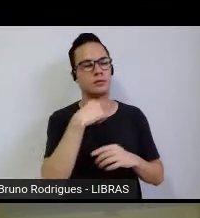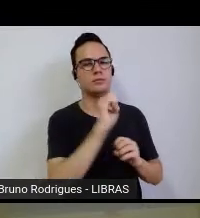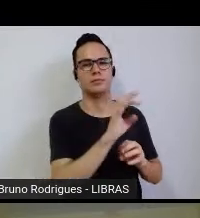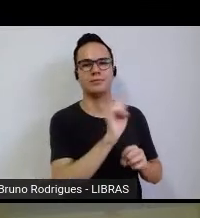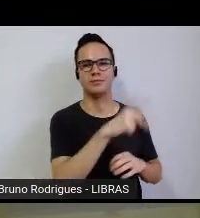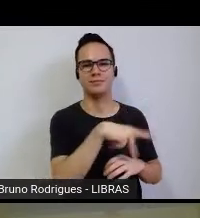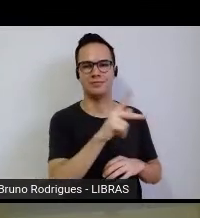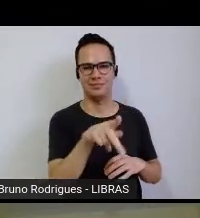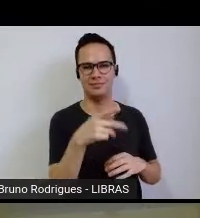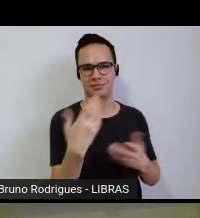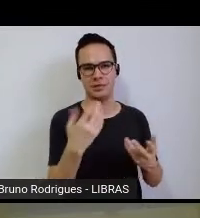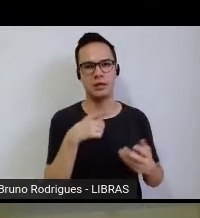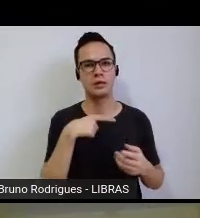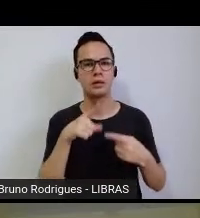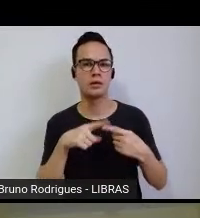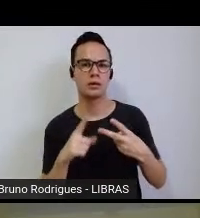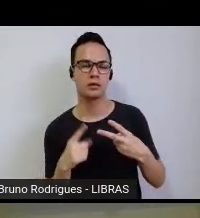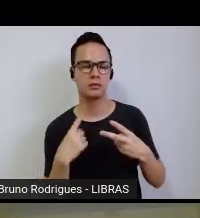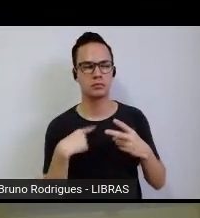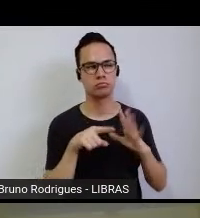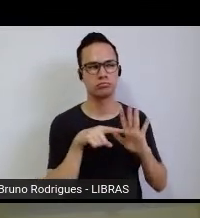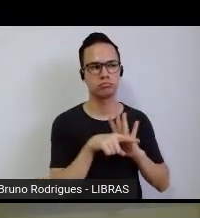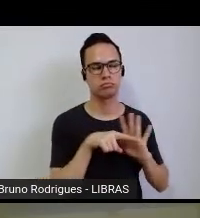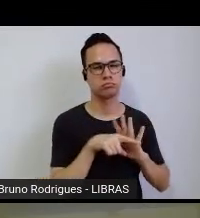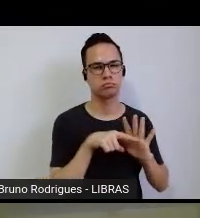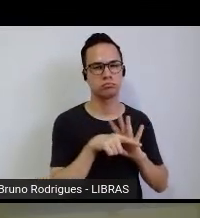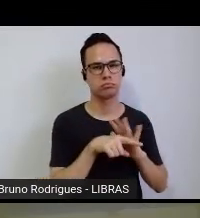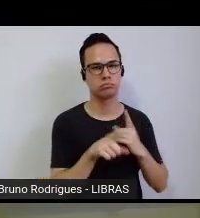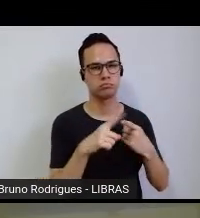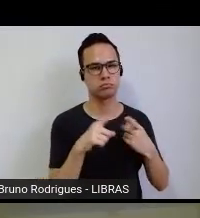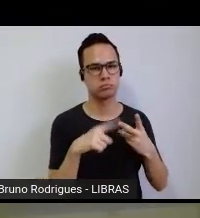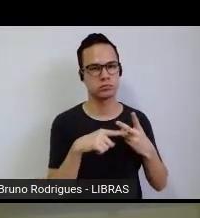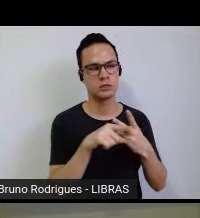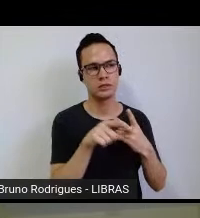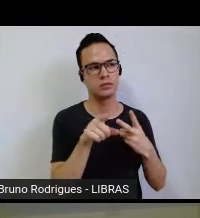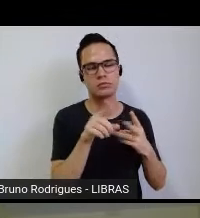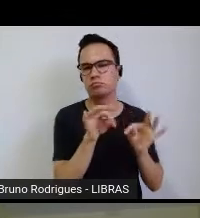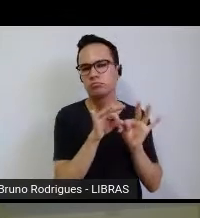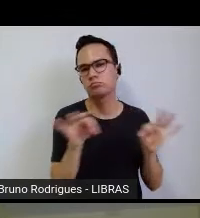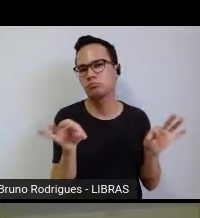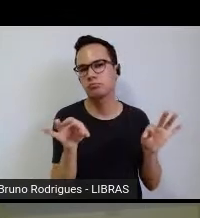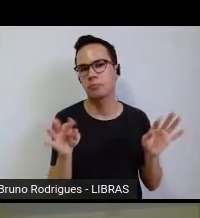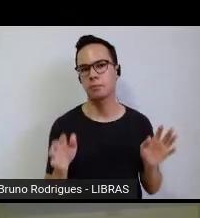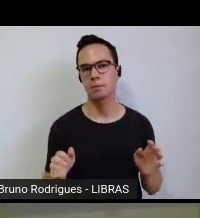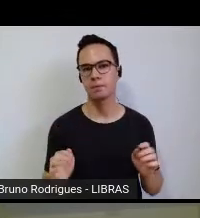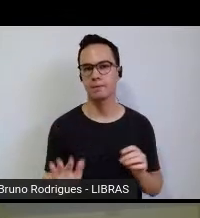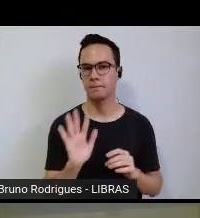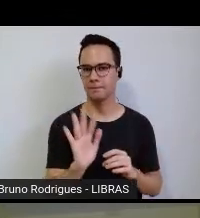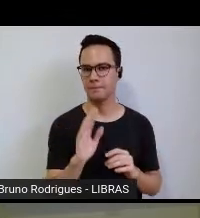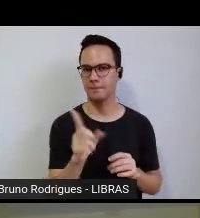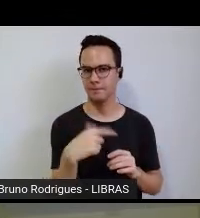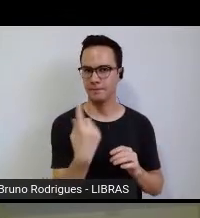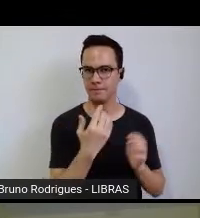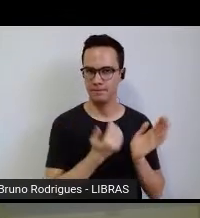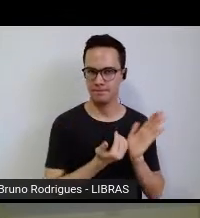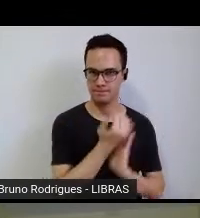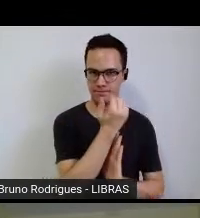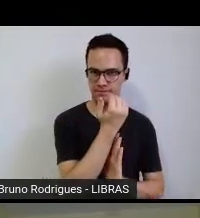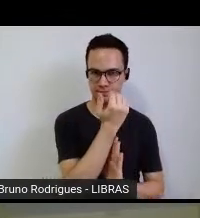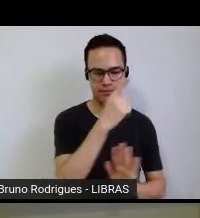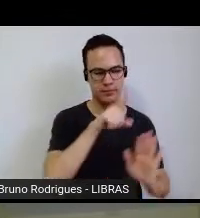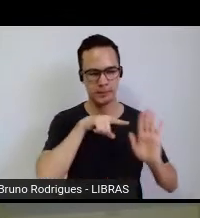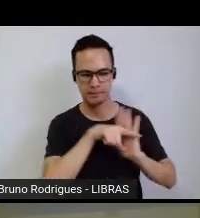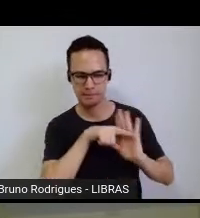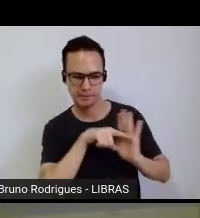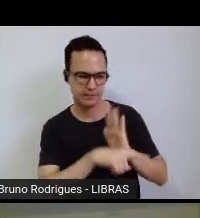duas, duas pistas muito sutis, mas quando a gente começa a mergulhar